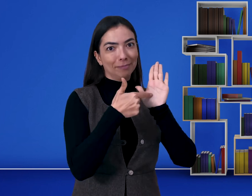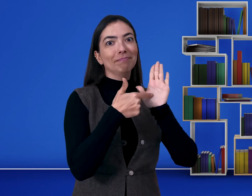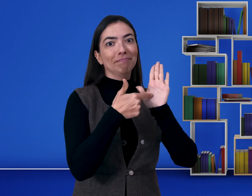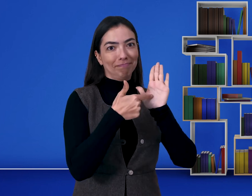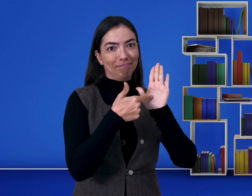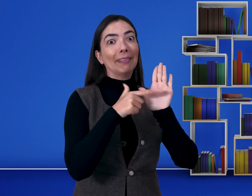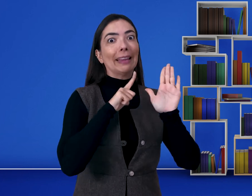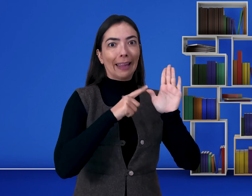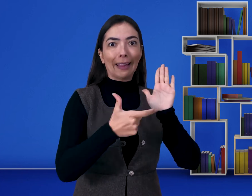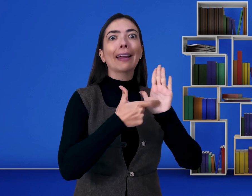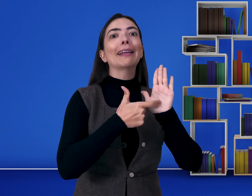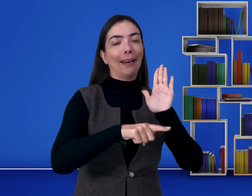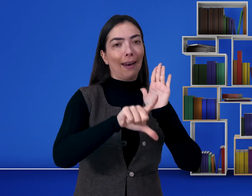sancionadas em relação a esse tema.